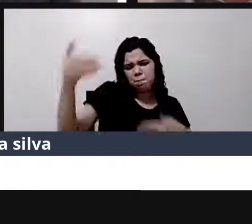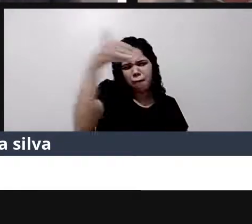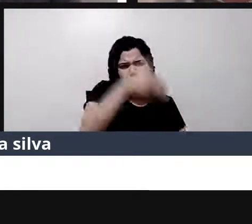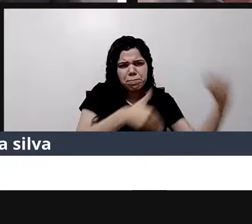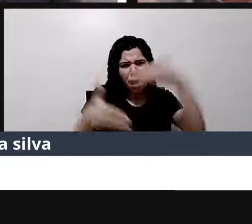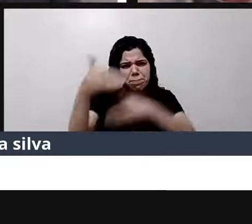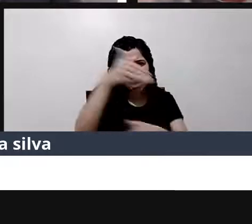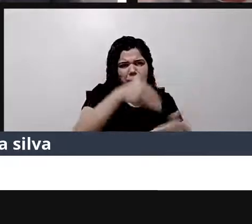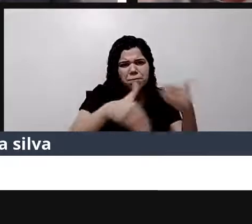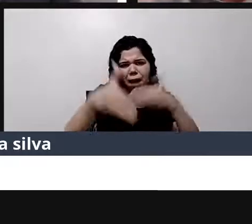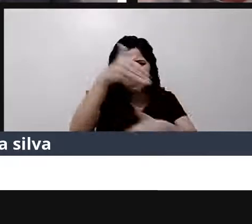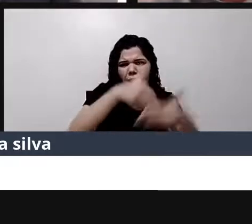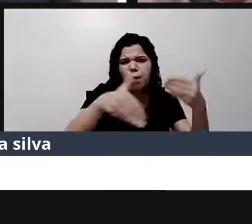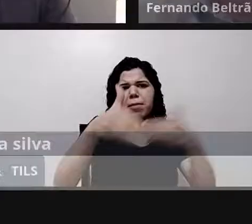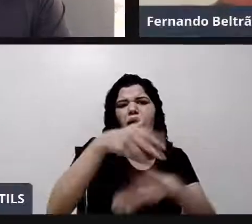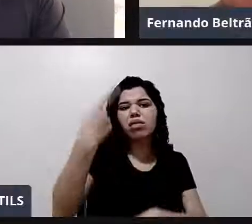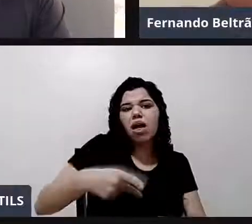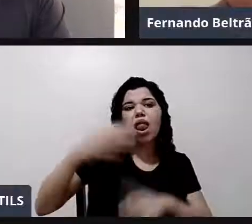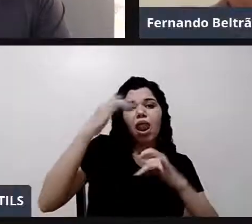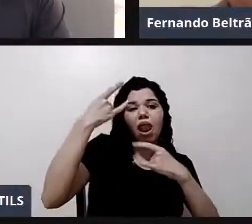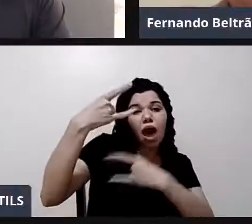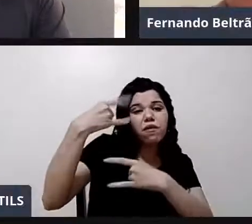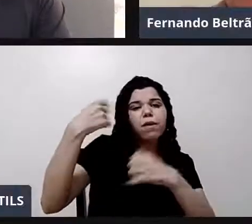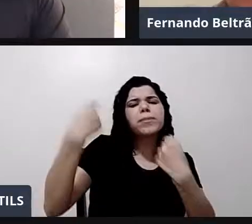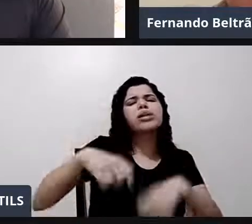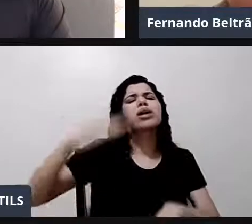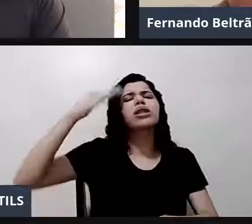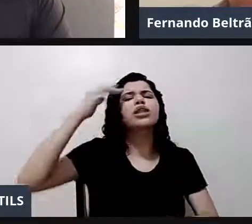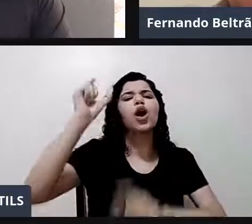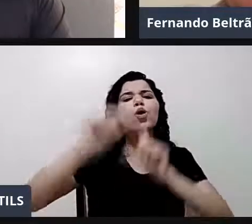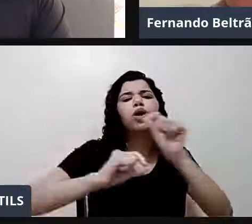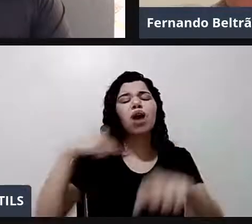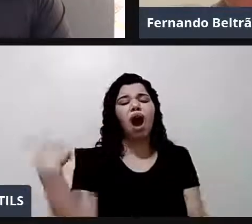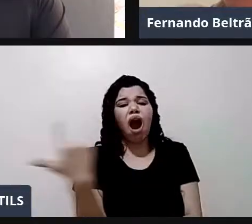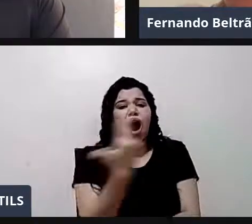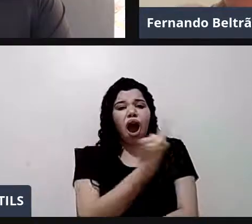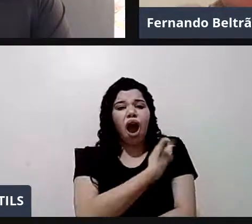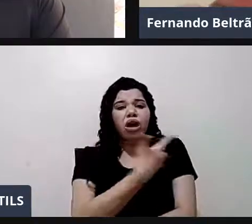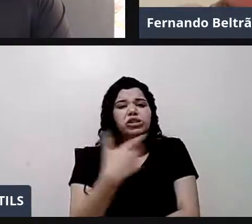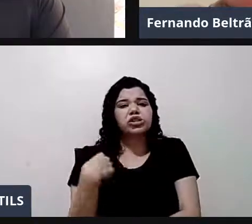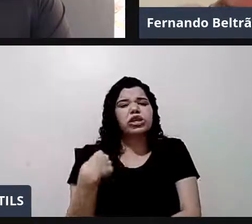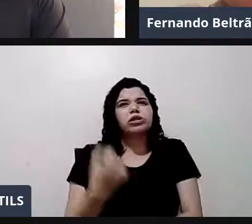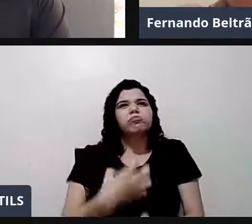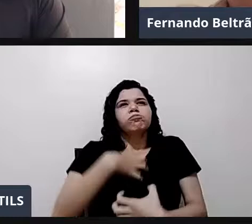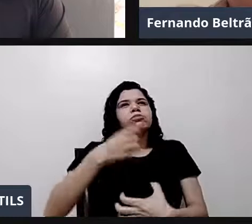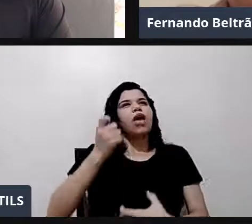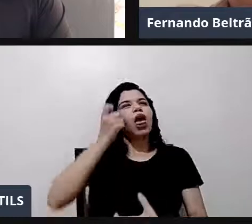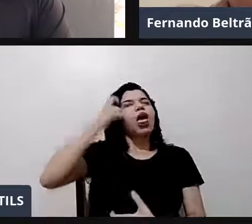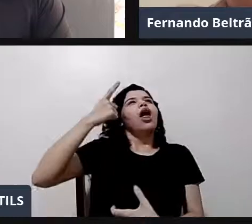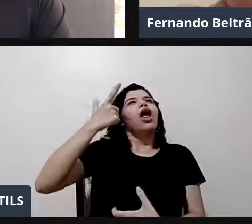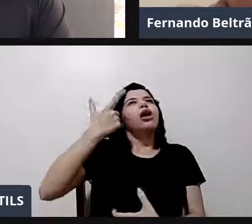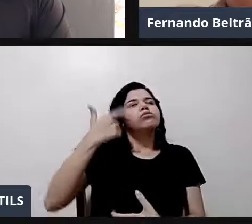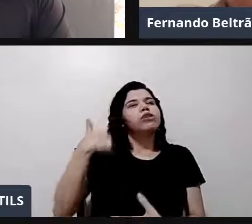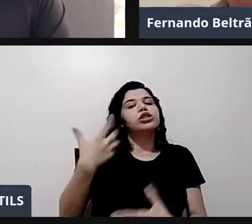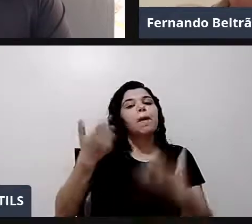indiretamente, compreenda. Quando a gente é tocado por uma ideia, a gente acaba assumindo, consciente ou